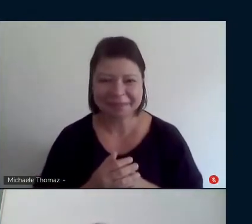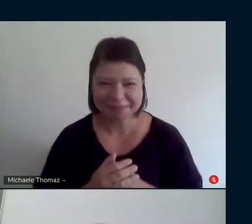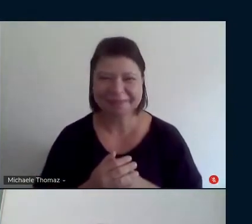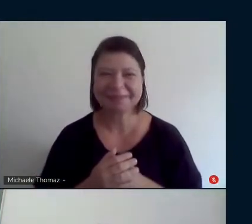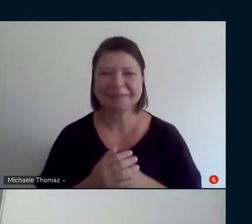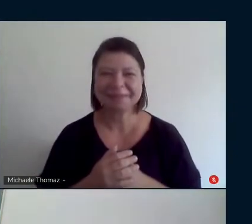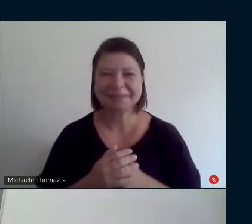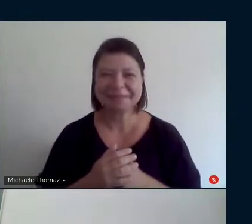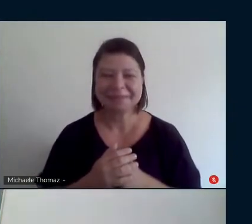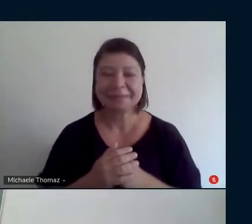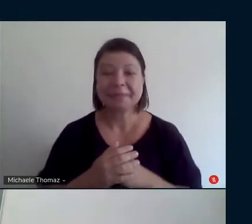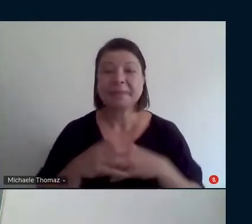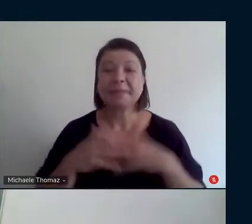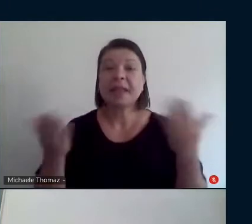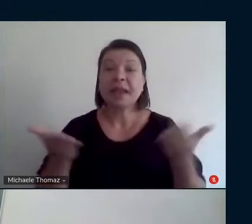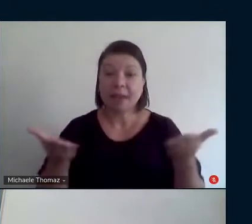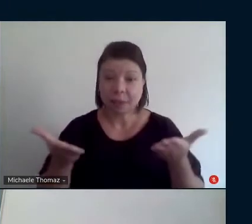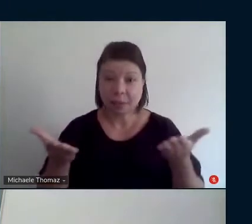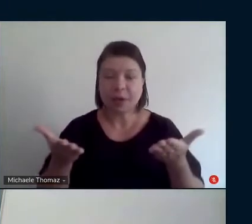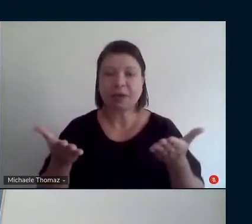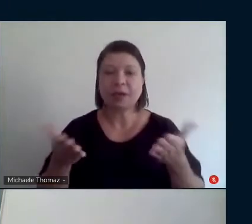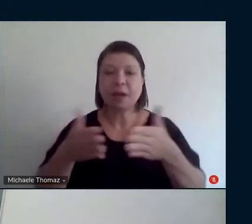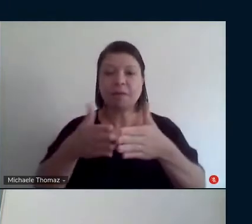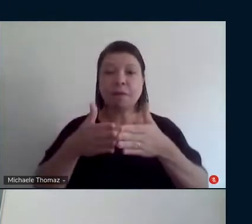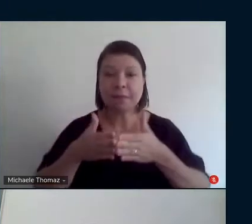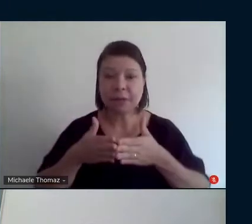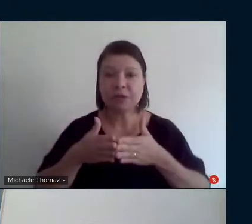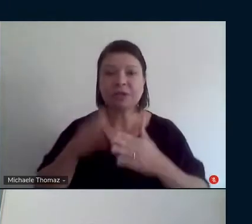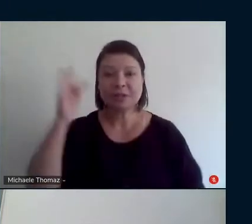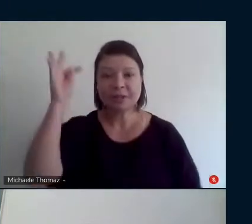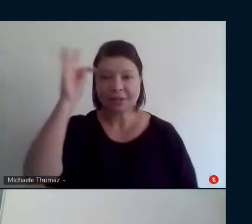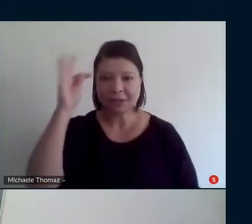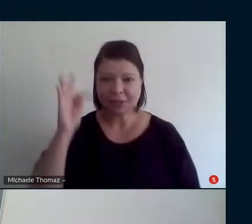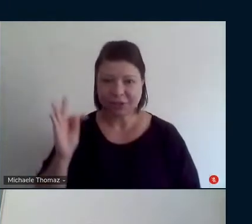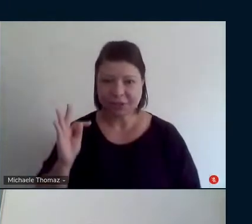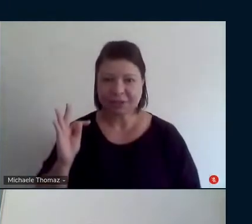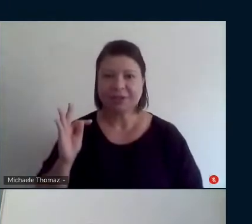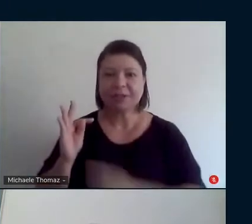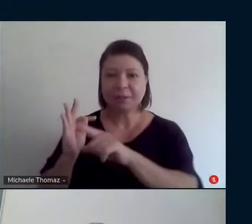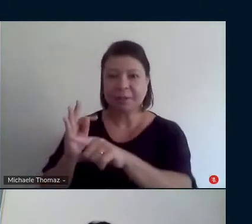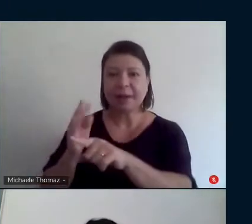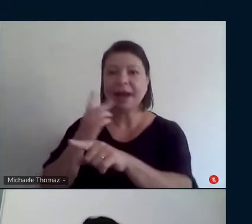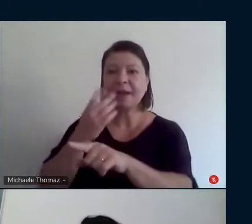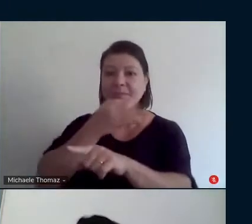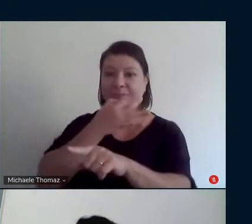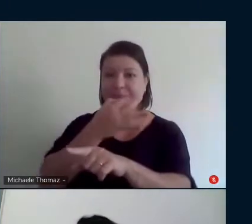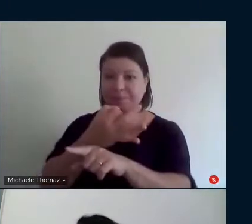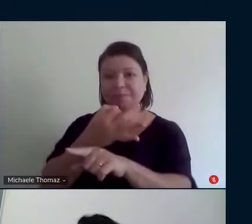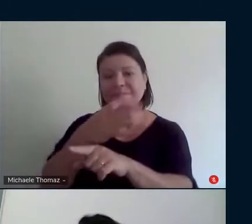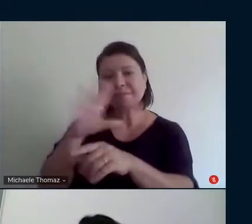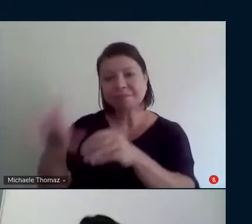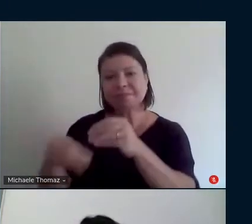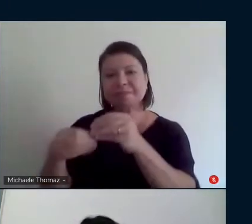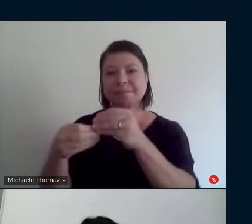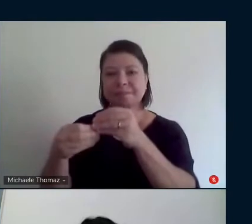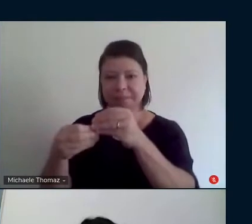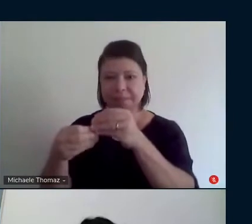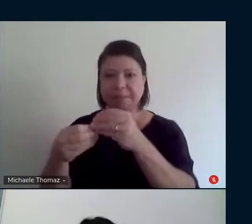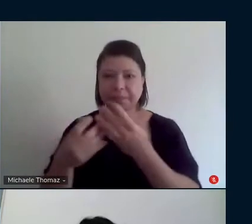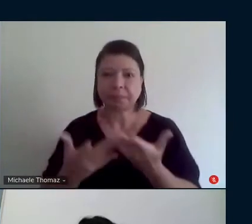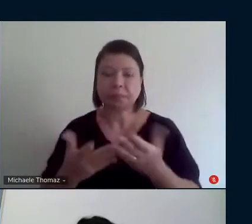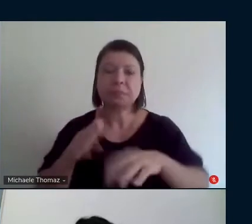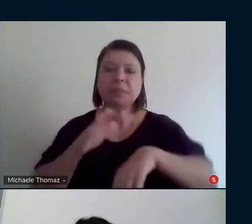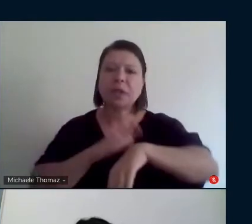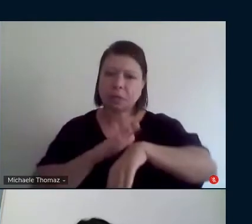eu vou passar para a Tatiane para ela comentar, nós vamos tentar, nós vamos ter um período